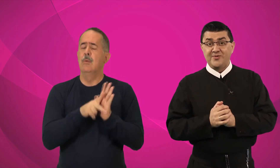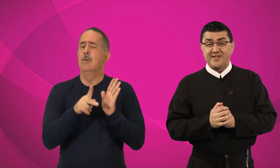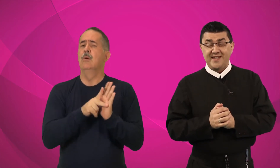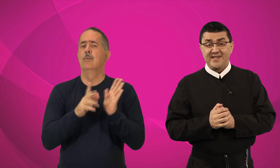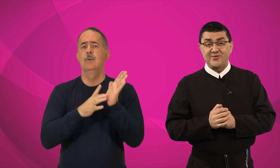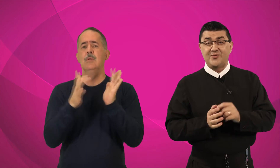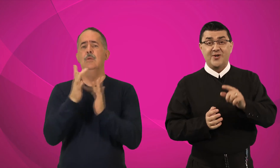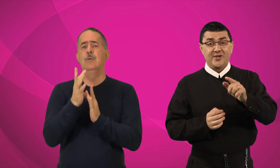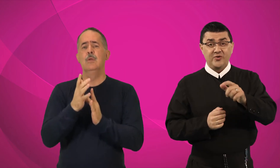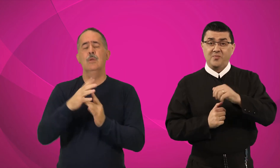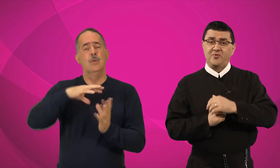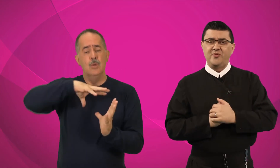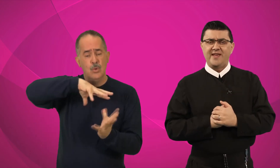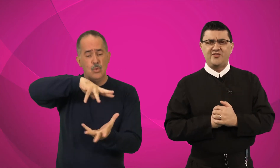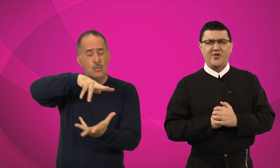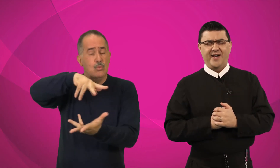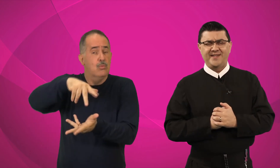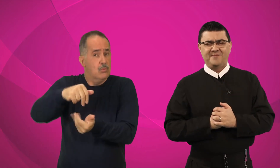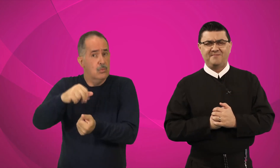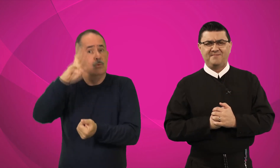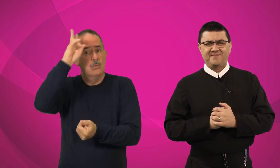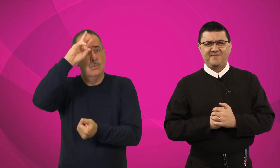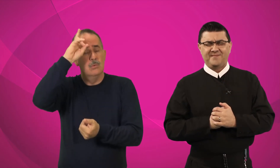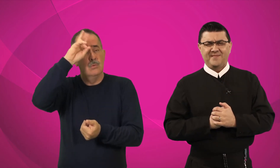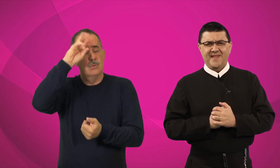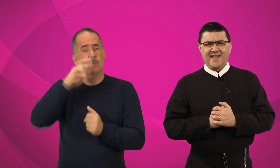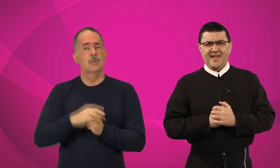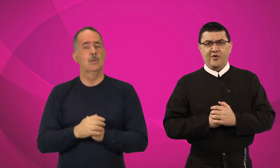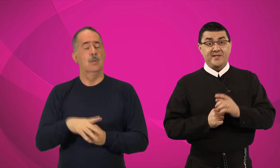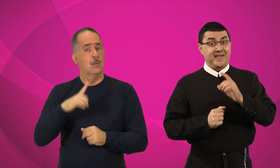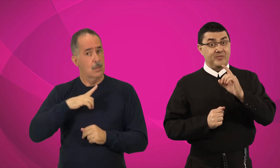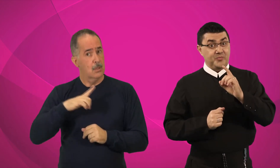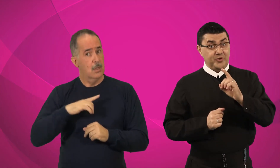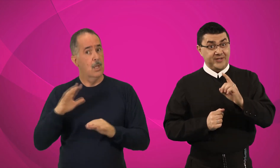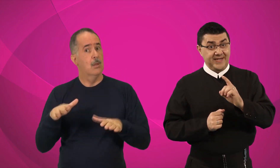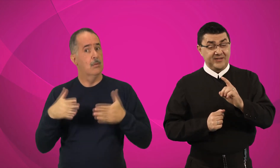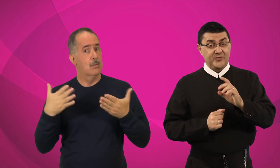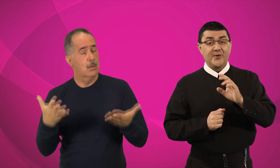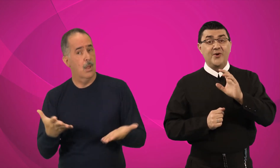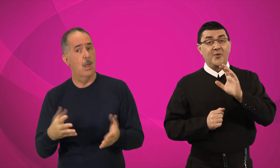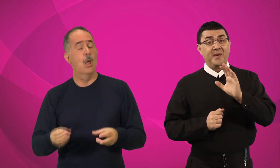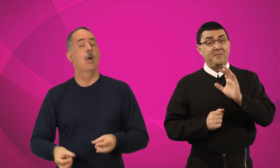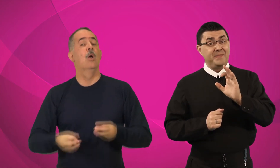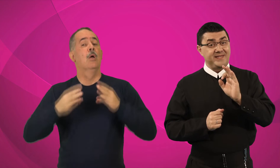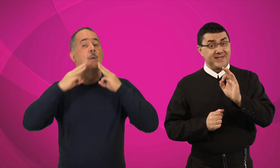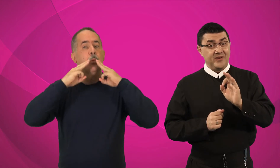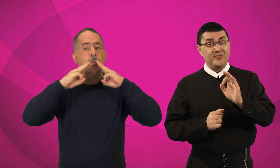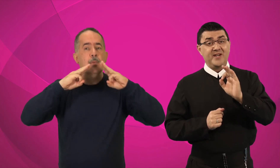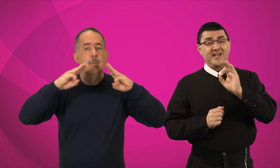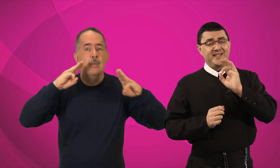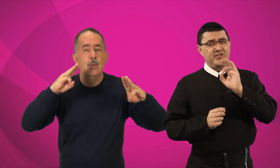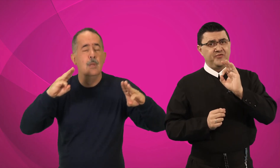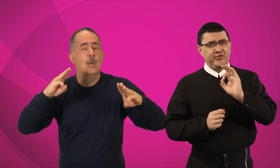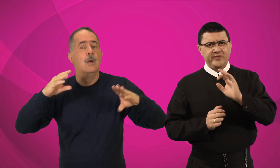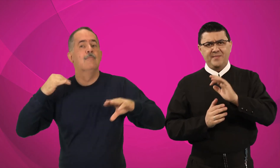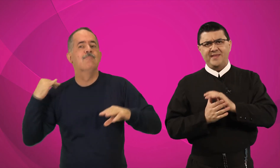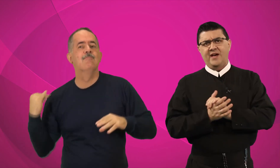Cristo no mundo, na história. Nós temos, portanto, uma missão de fundamental